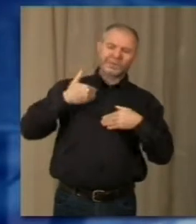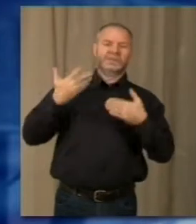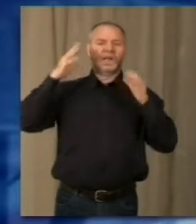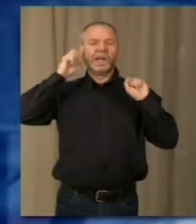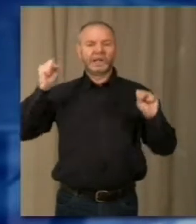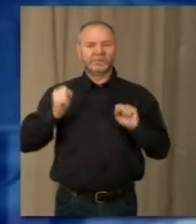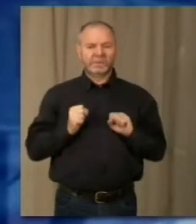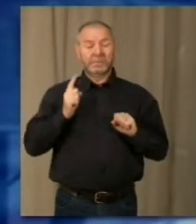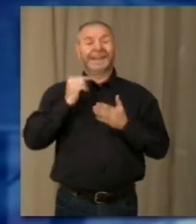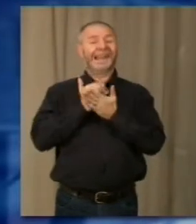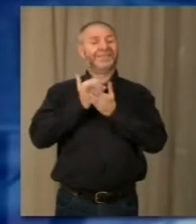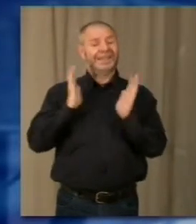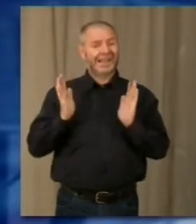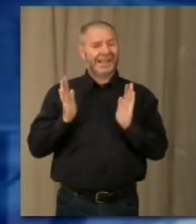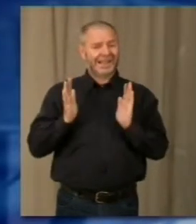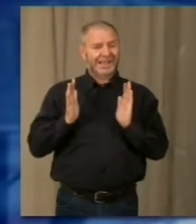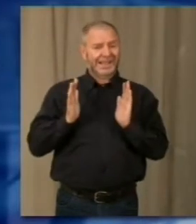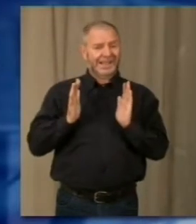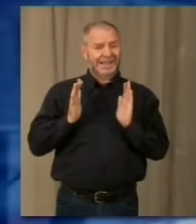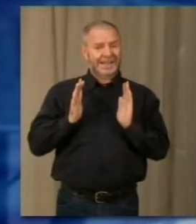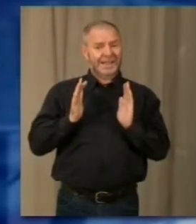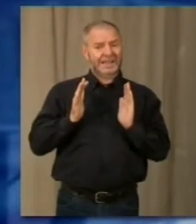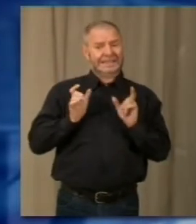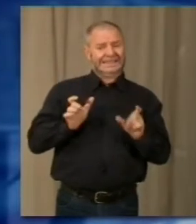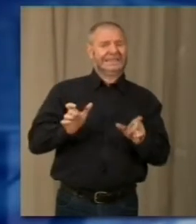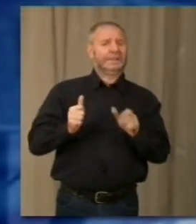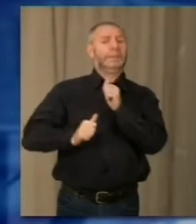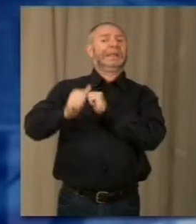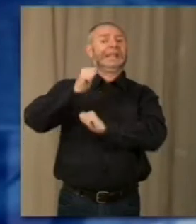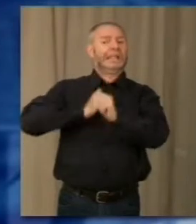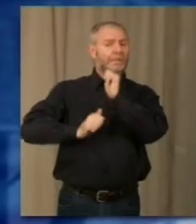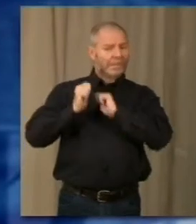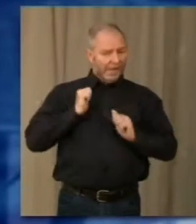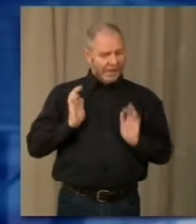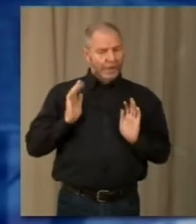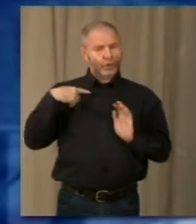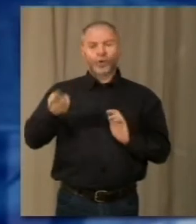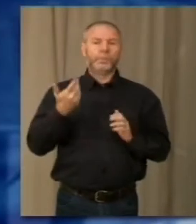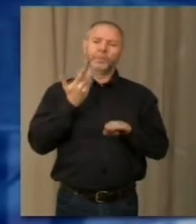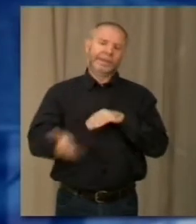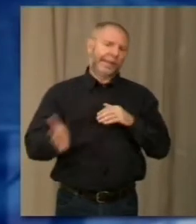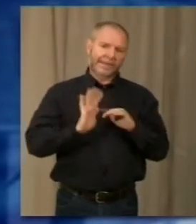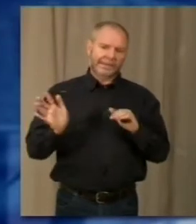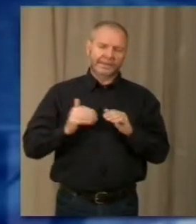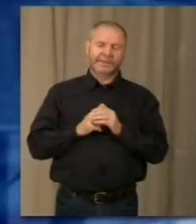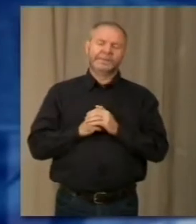in via preventiva, cercando di frenare i fenomeni prima che possano diventare più gravi.